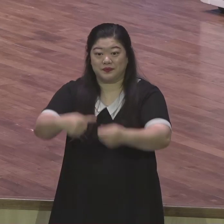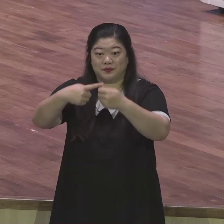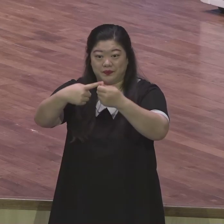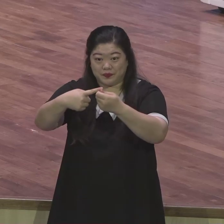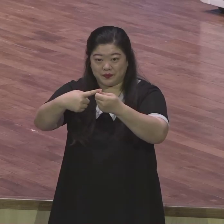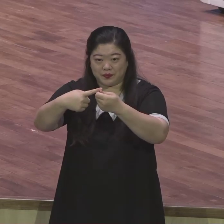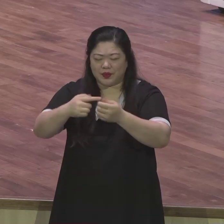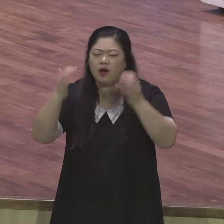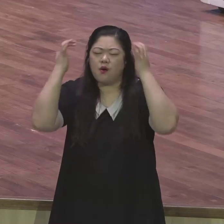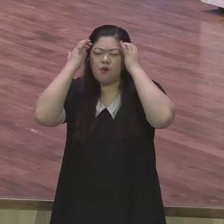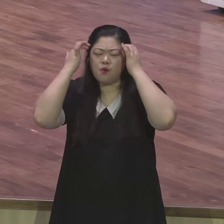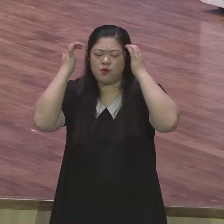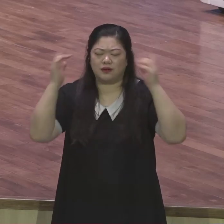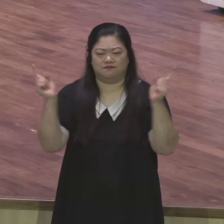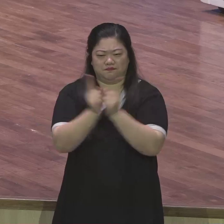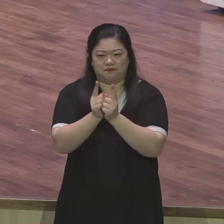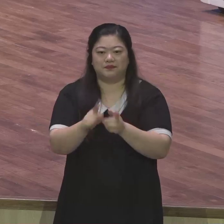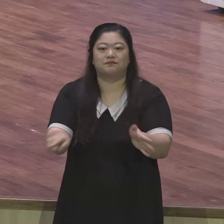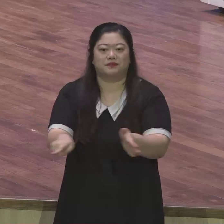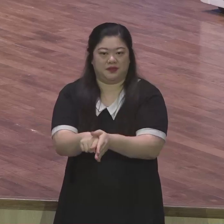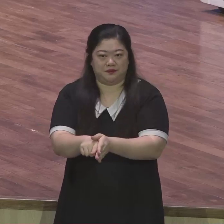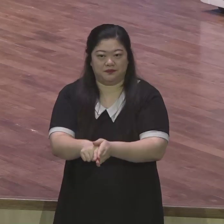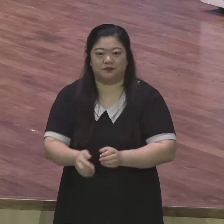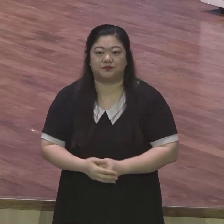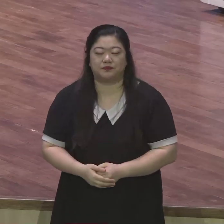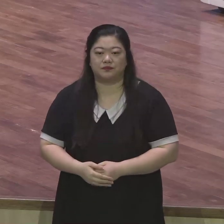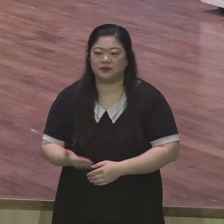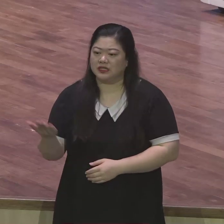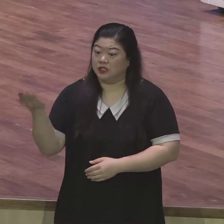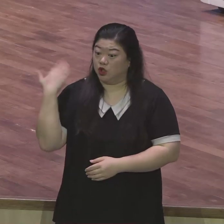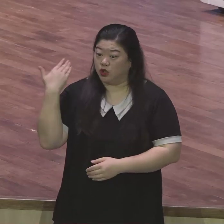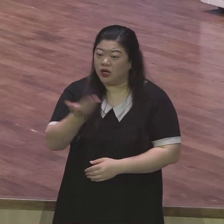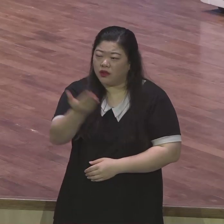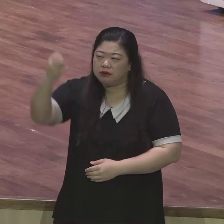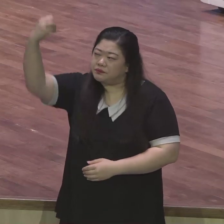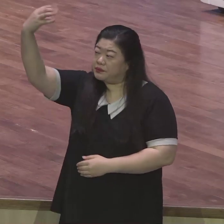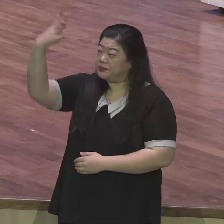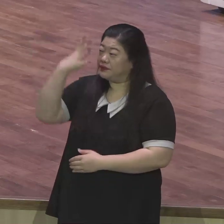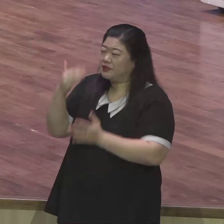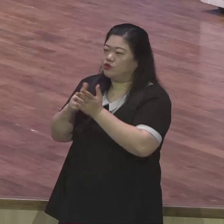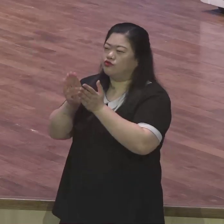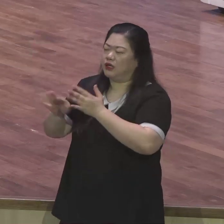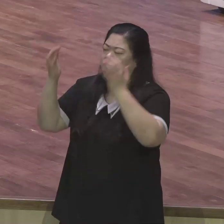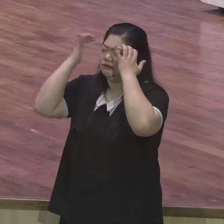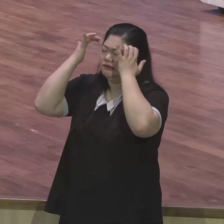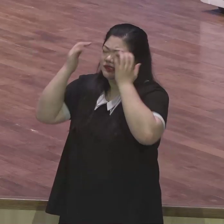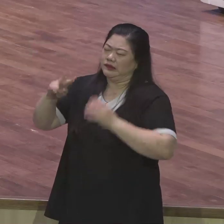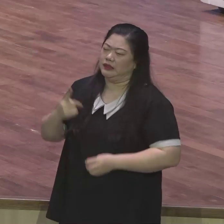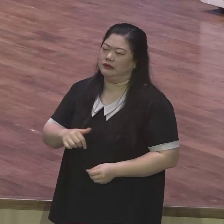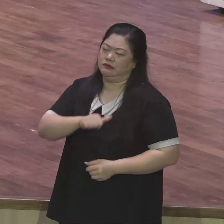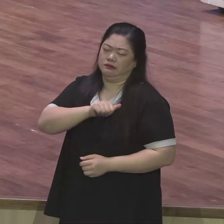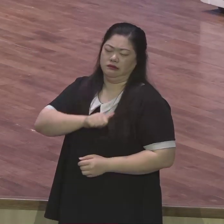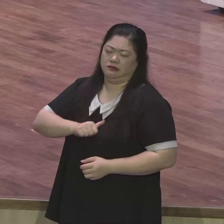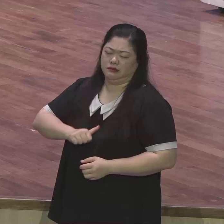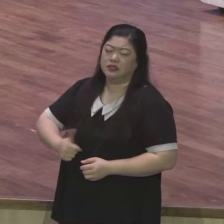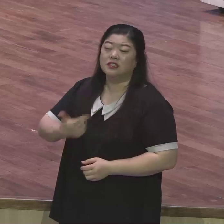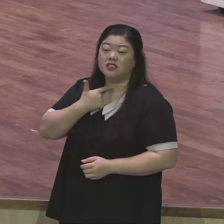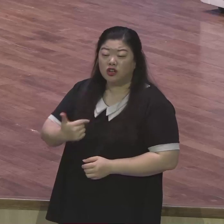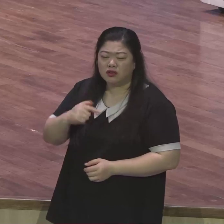32절에 34절을 보겠습니다 전날에 너희가 빛을 받은 후에 고난의 큰 싸움을 견디어낸 것을 생각하라 혹은